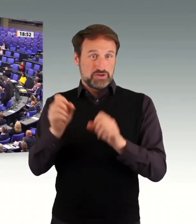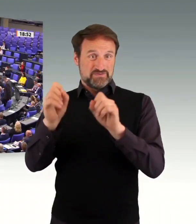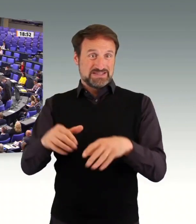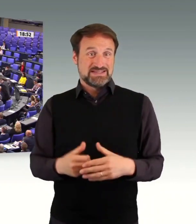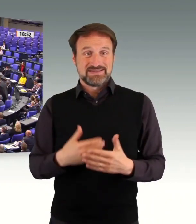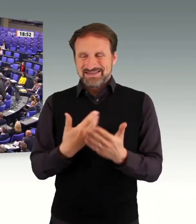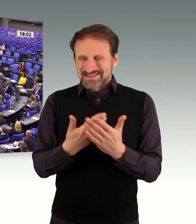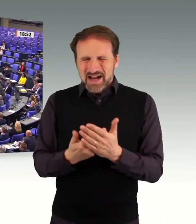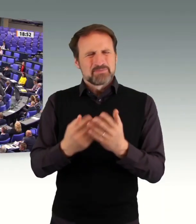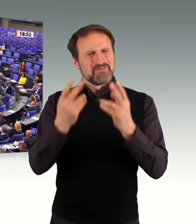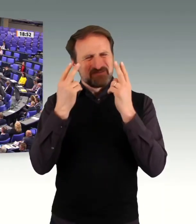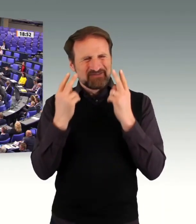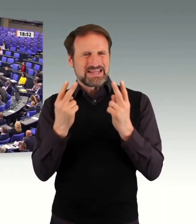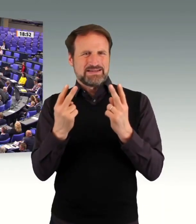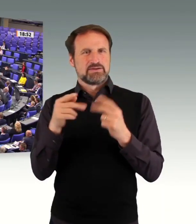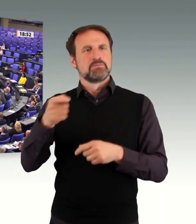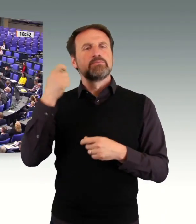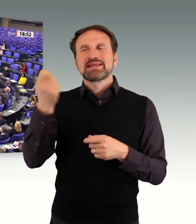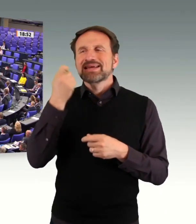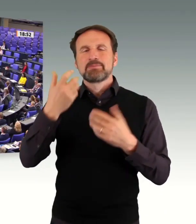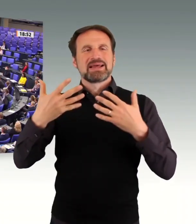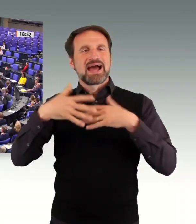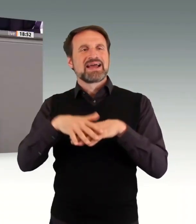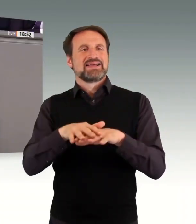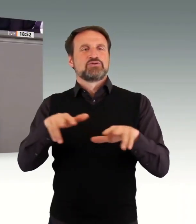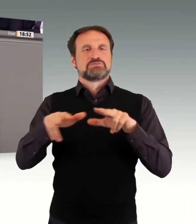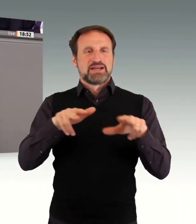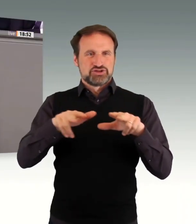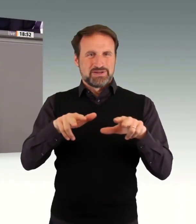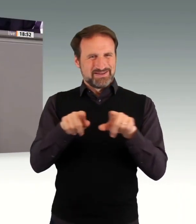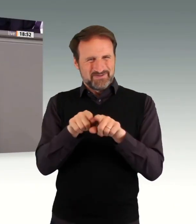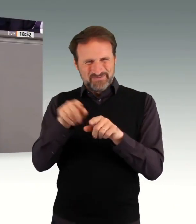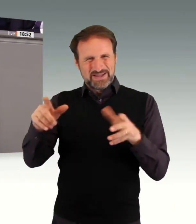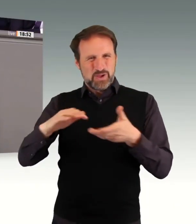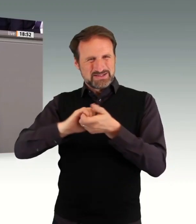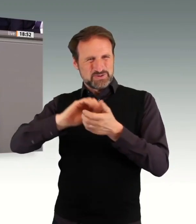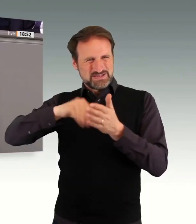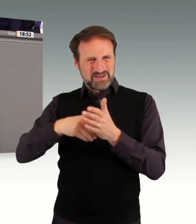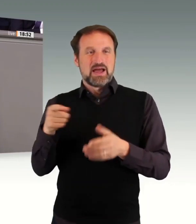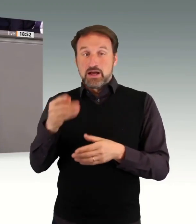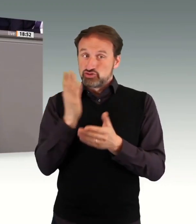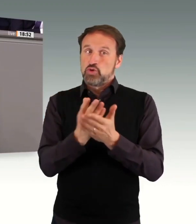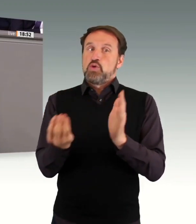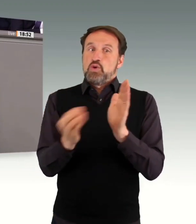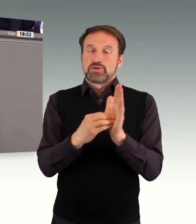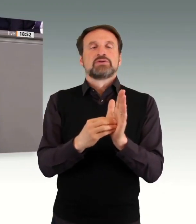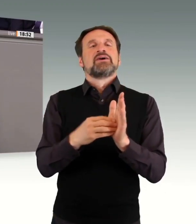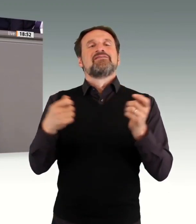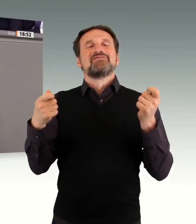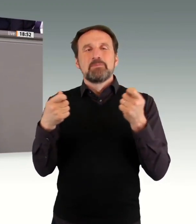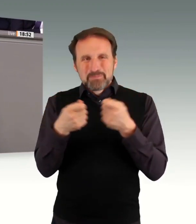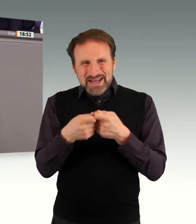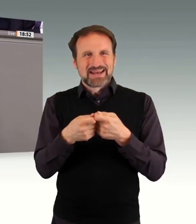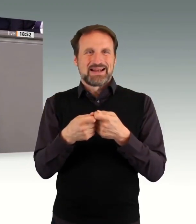der Union hinaus. In der ersten Runde zu Ihrem Antrag habe ich ausgeführt, dass entgegen der gesetzlich bindenden